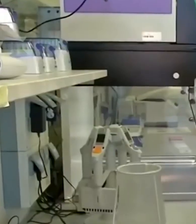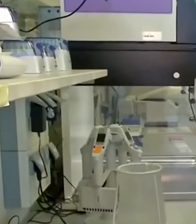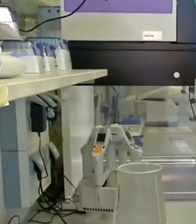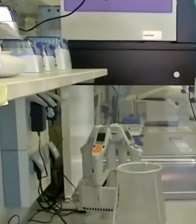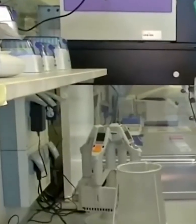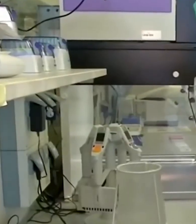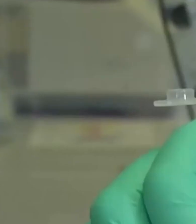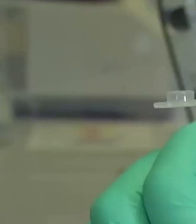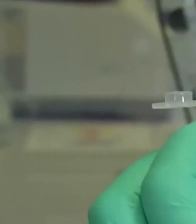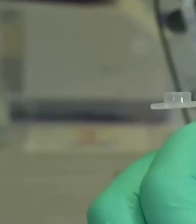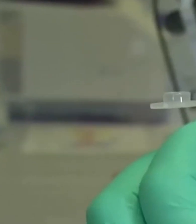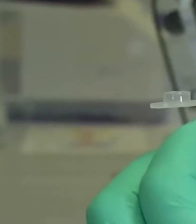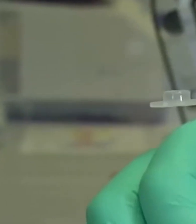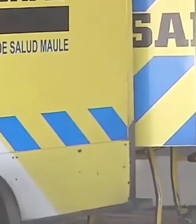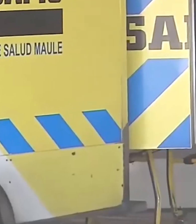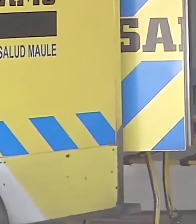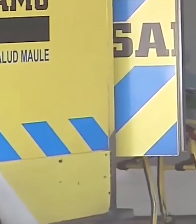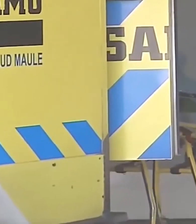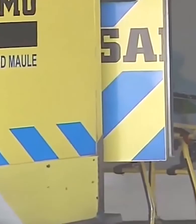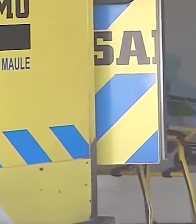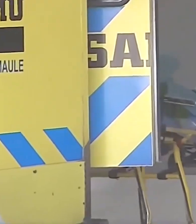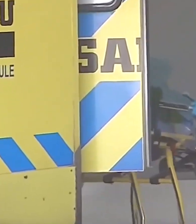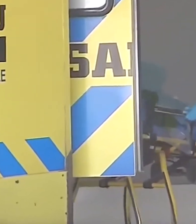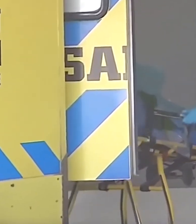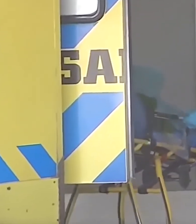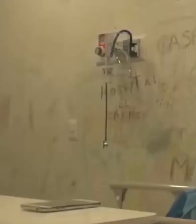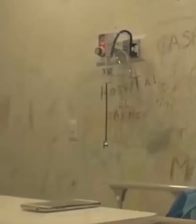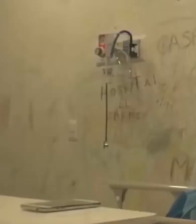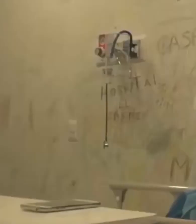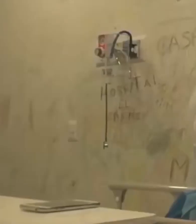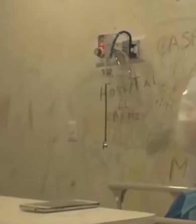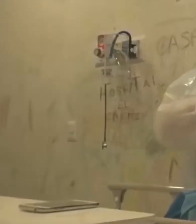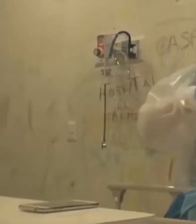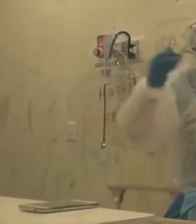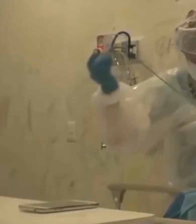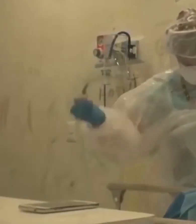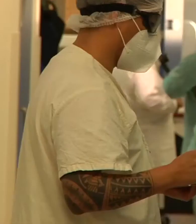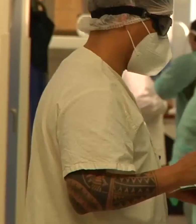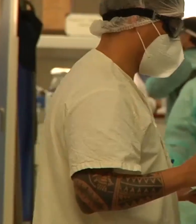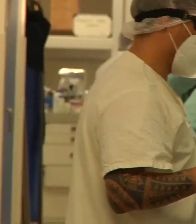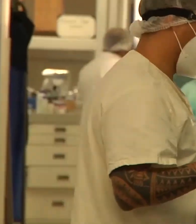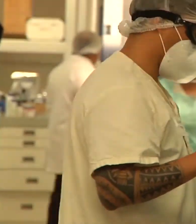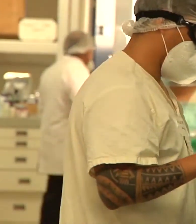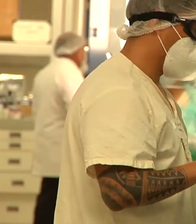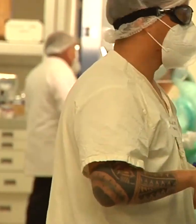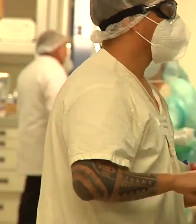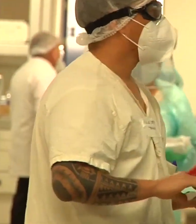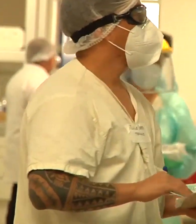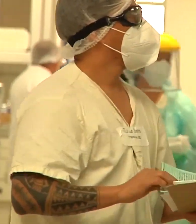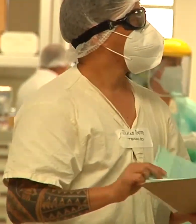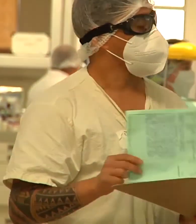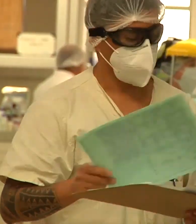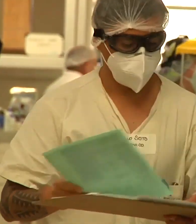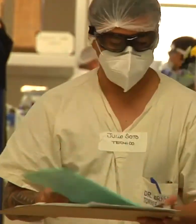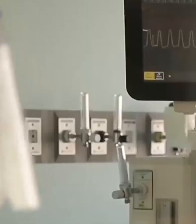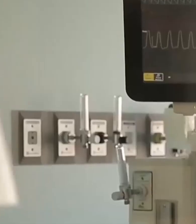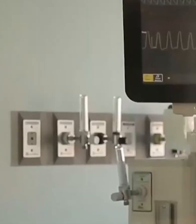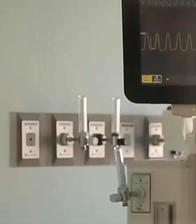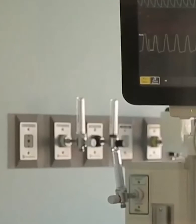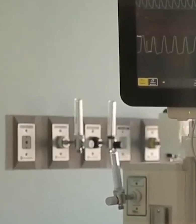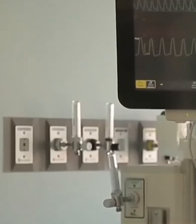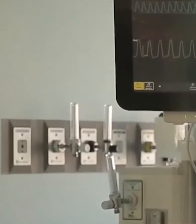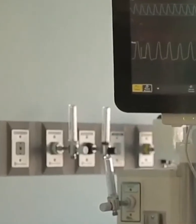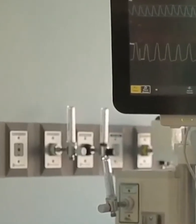incremento que se evidencia desde las fiestas de fin de año. La preocupación es por evitar el colapso del sistema sanitario,